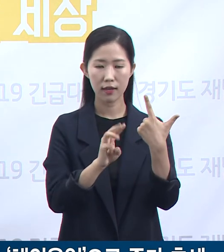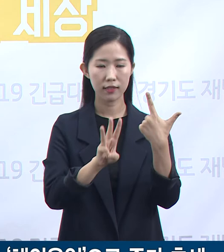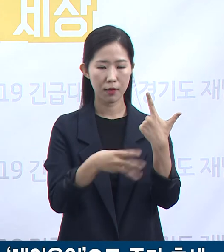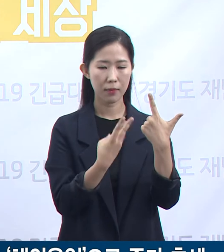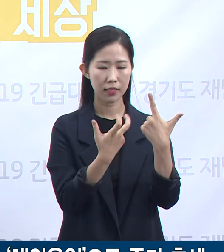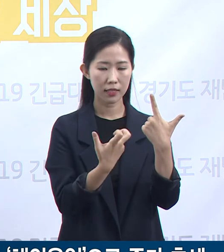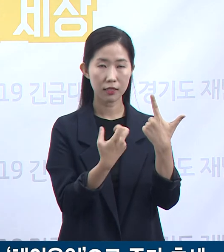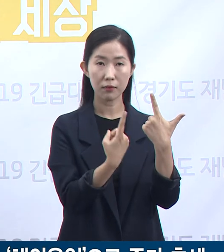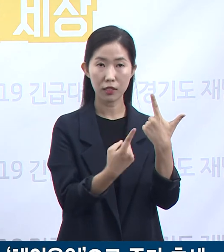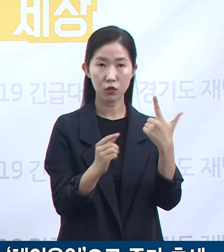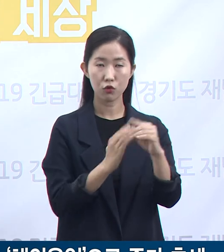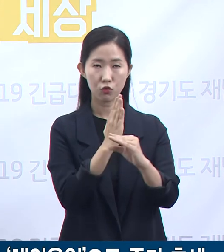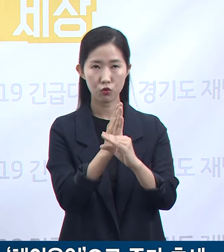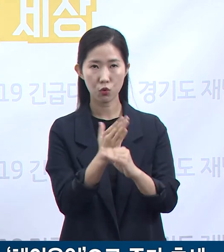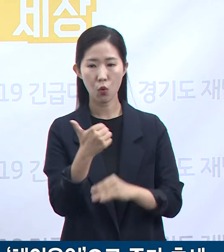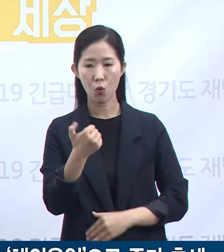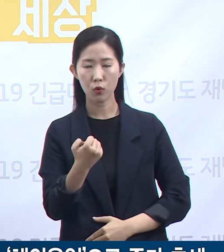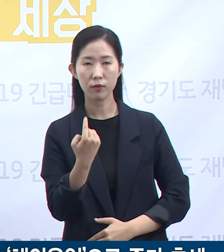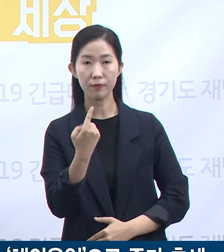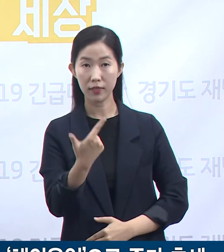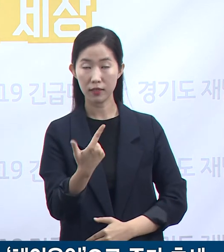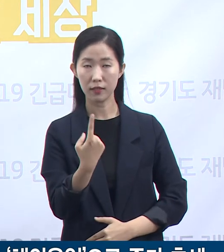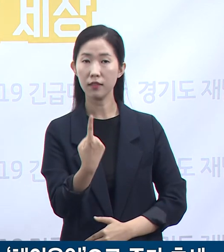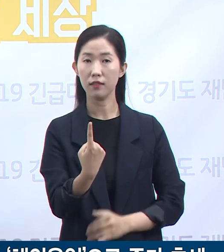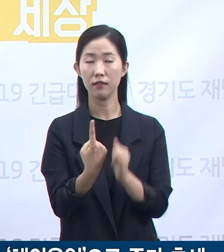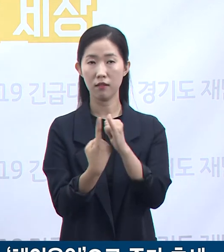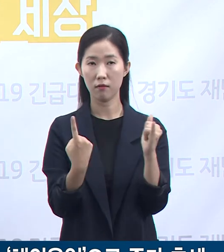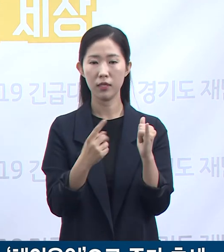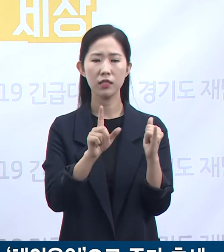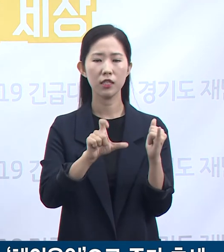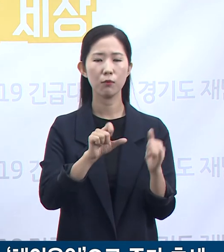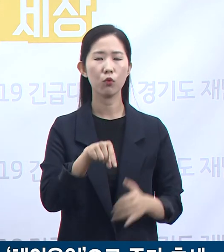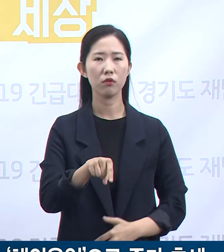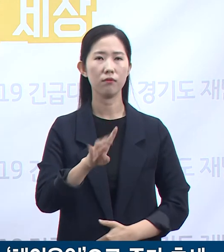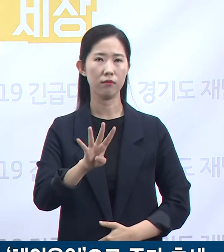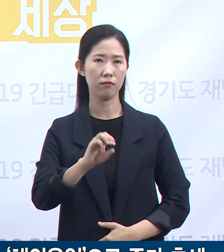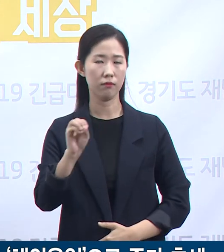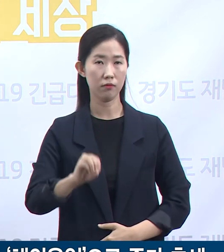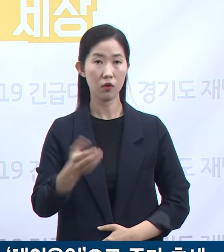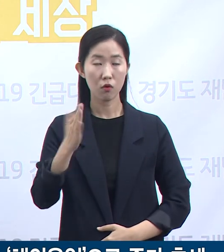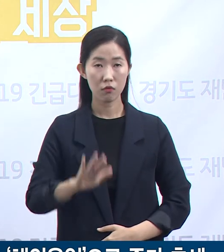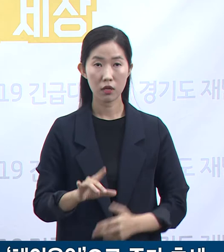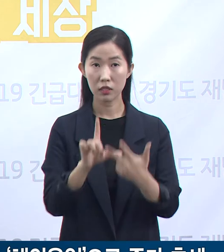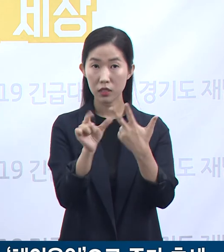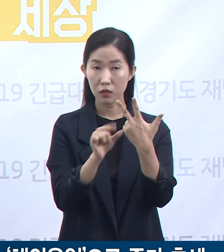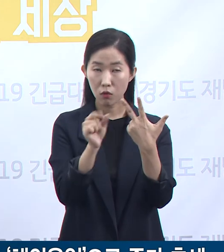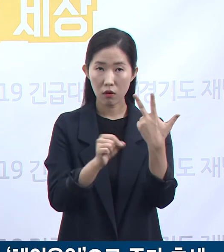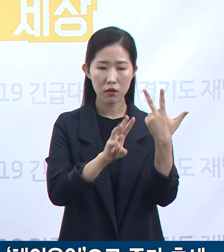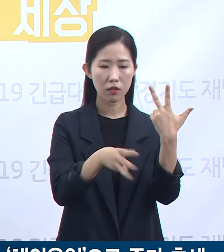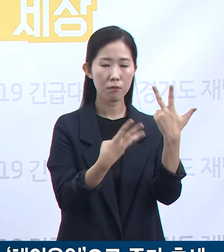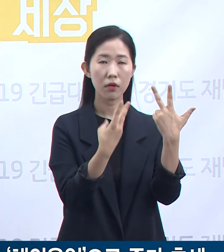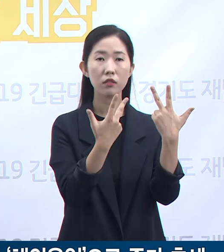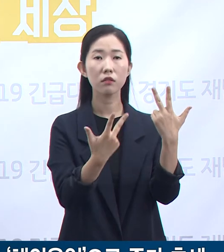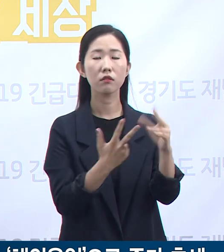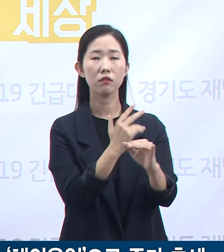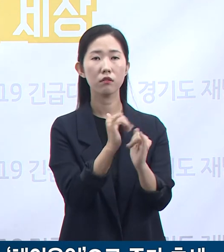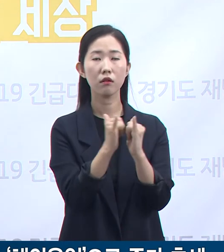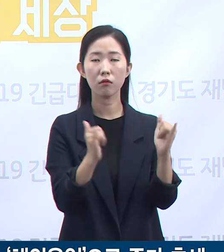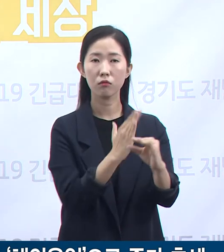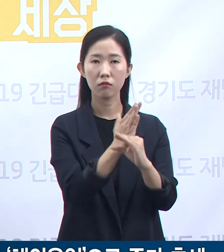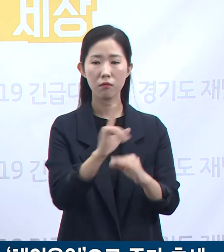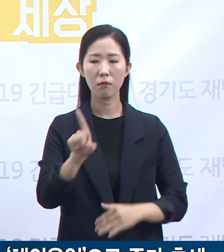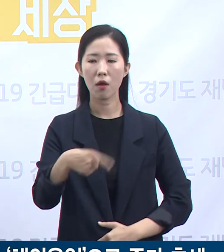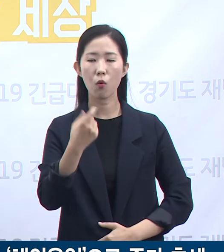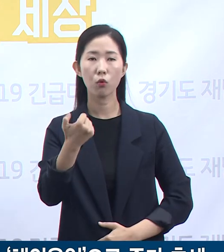중 57명으로 15.4%였으나 7월 들어 총 신규 확진자 307명 중 156명으로